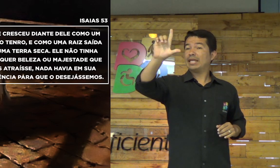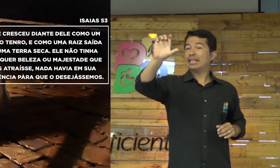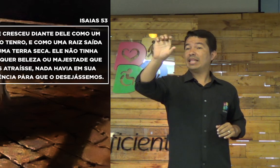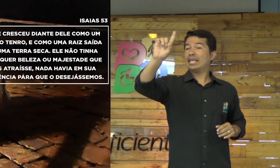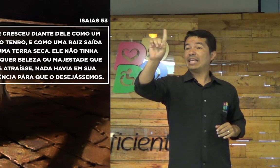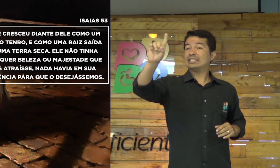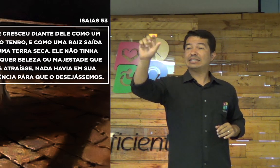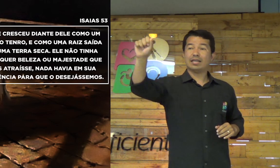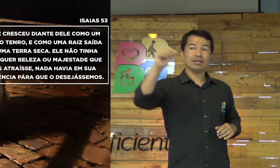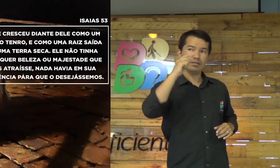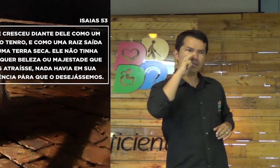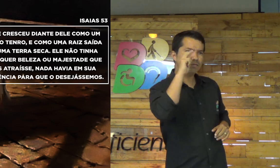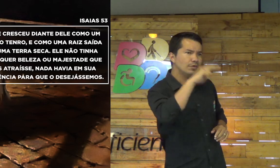Não tem...